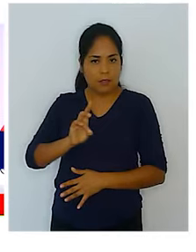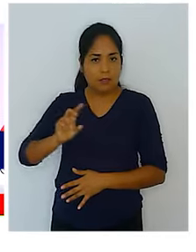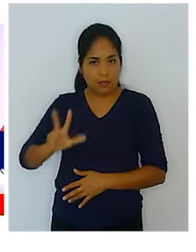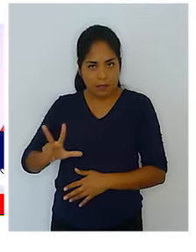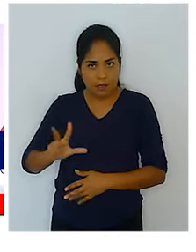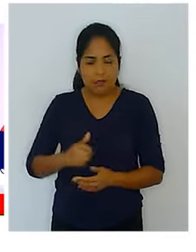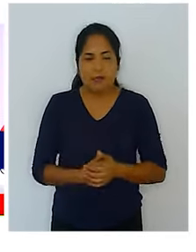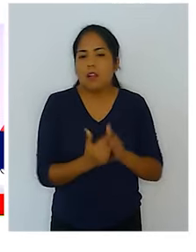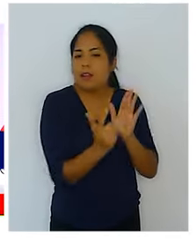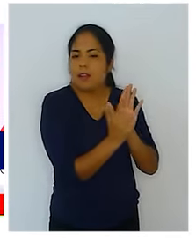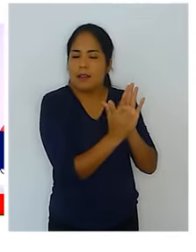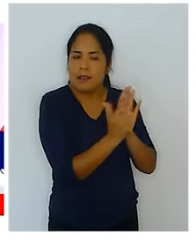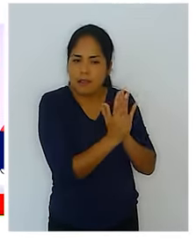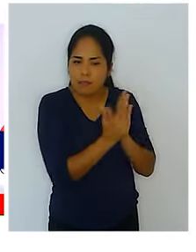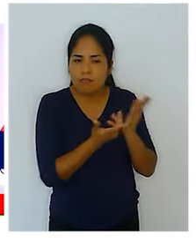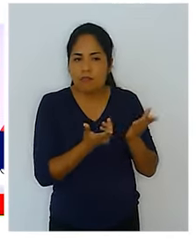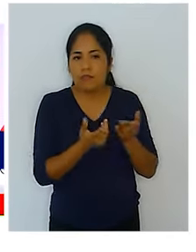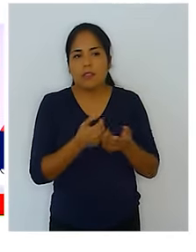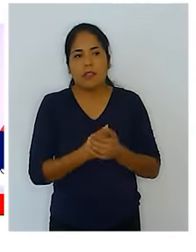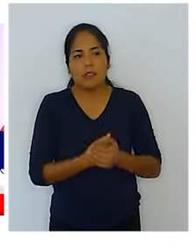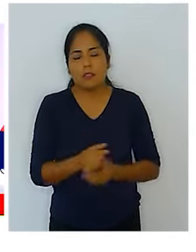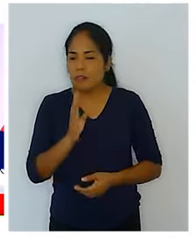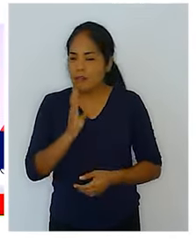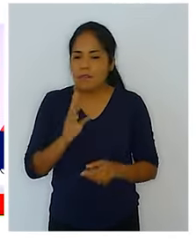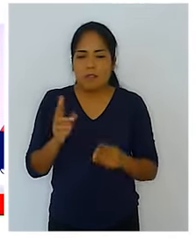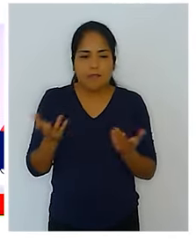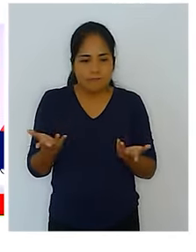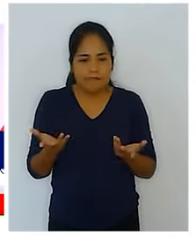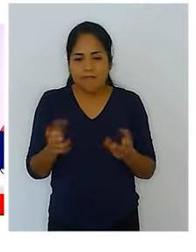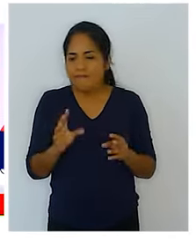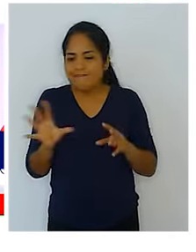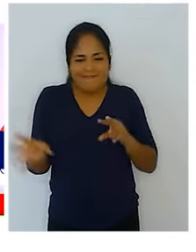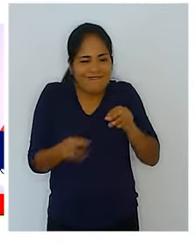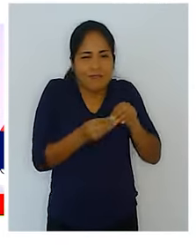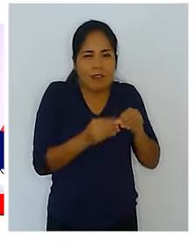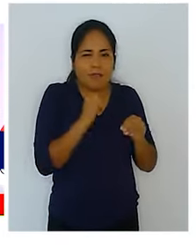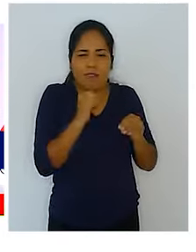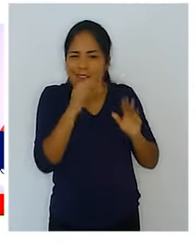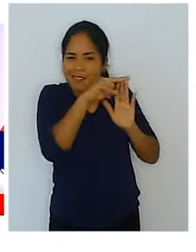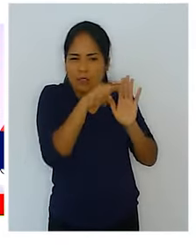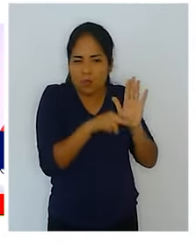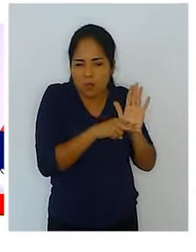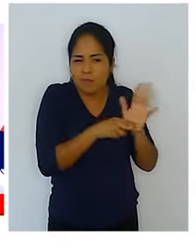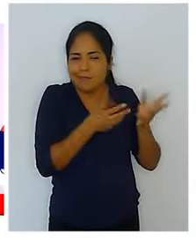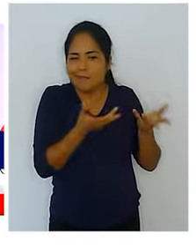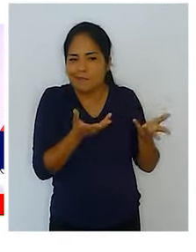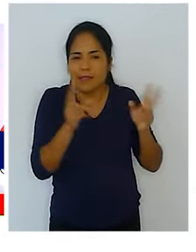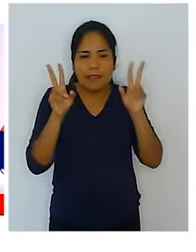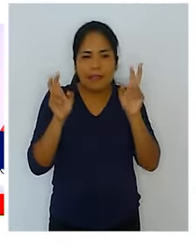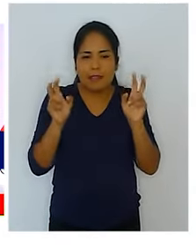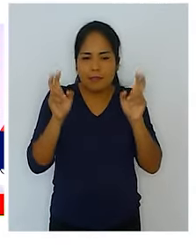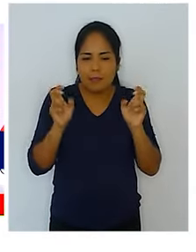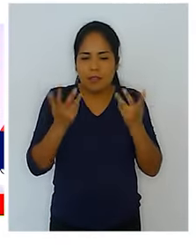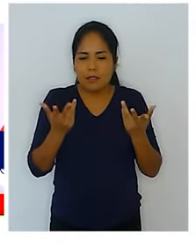.973, una ley general que, bueno, tenía un vacío, un vacío en la norma